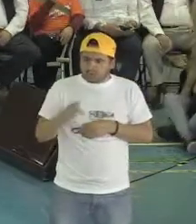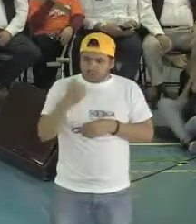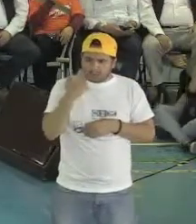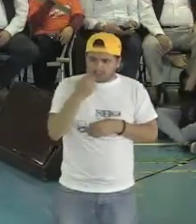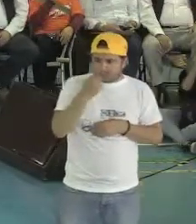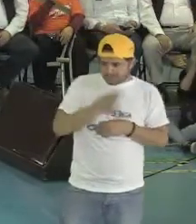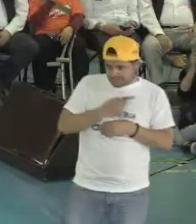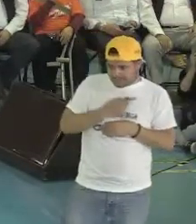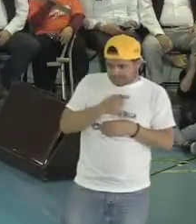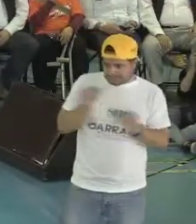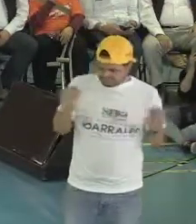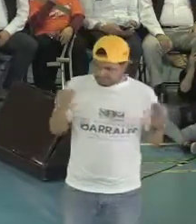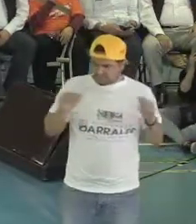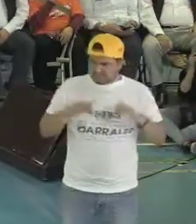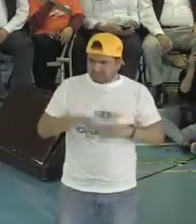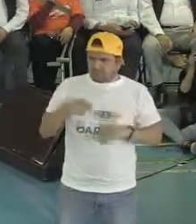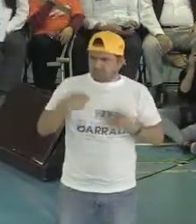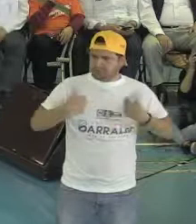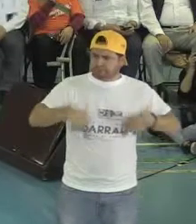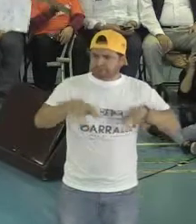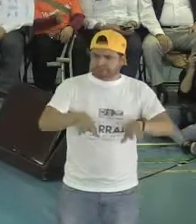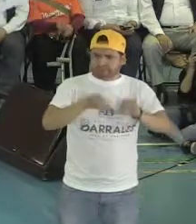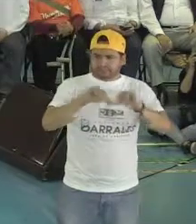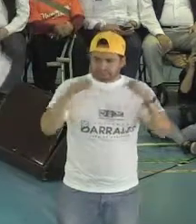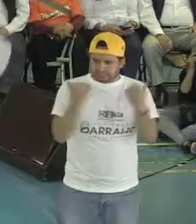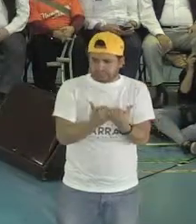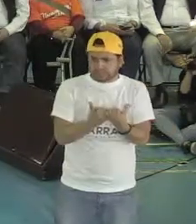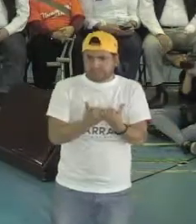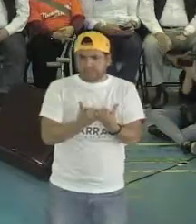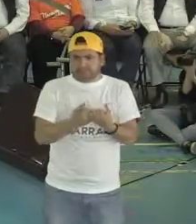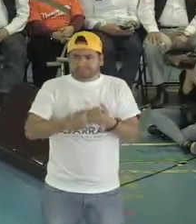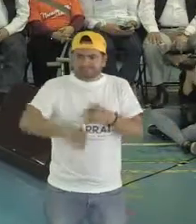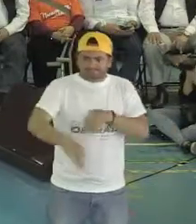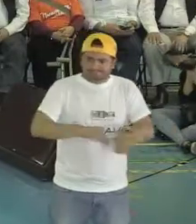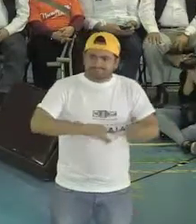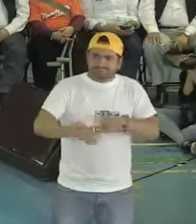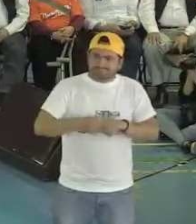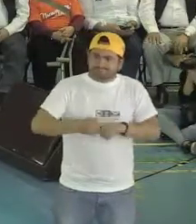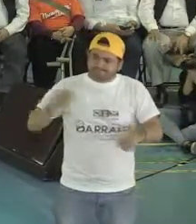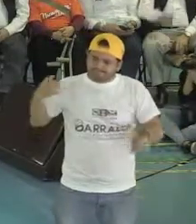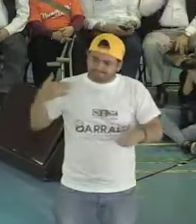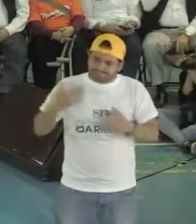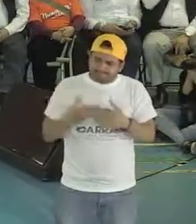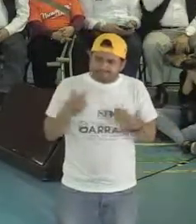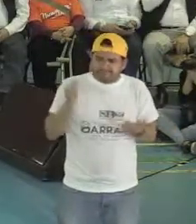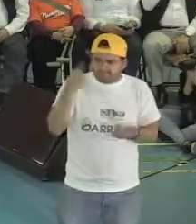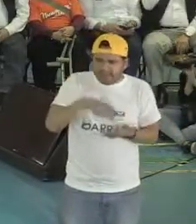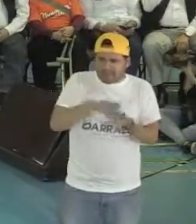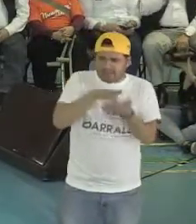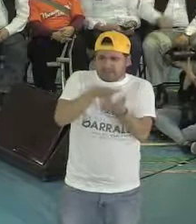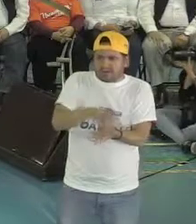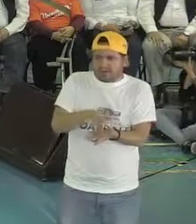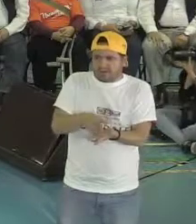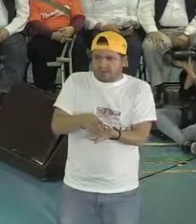organizaciones de la sociedad civil que han trabajado toda su vida para ayudarnos a entender a la